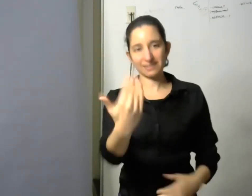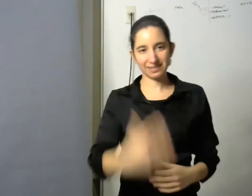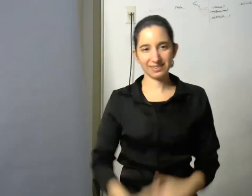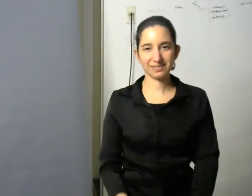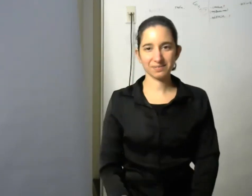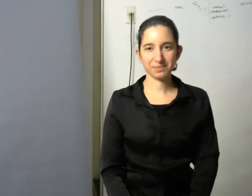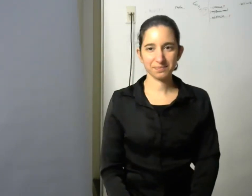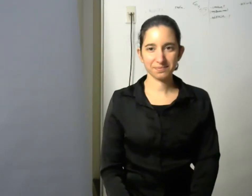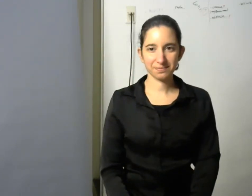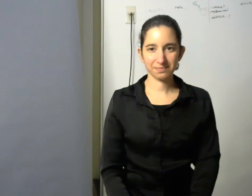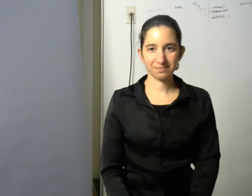muchas gracias Lía